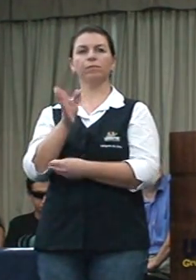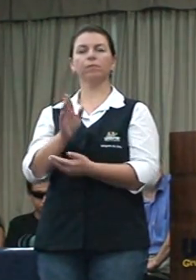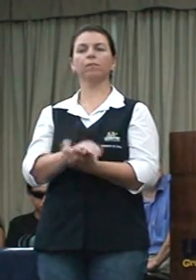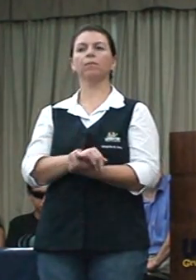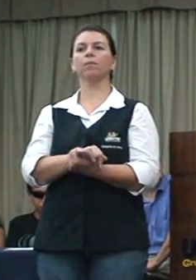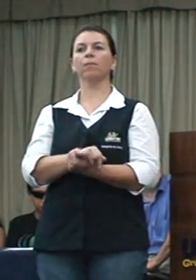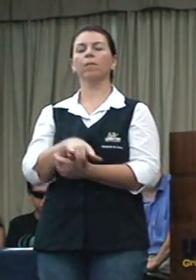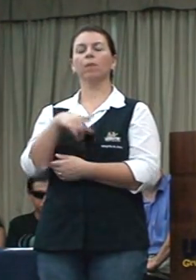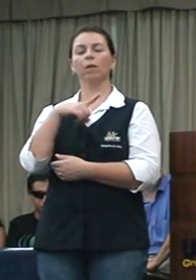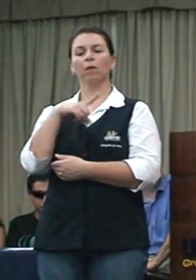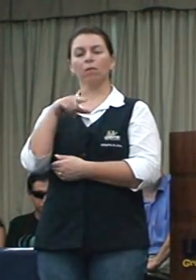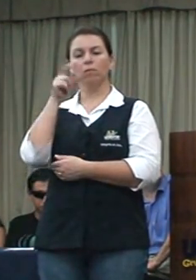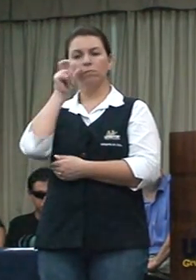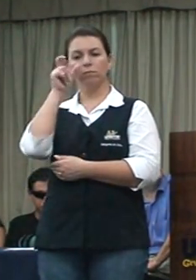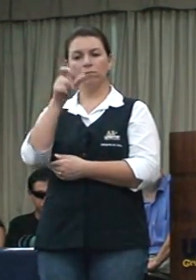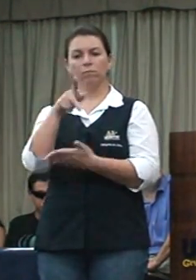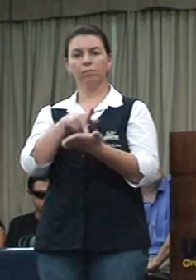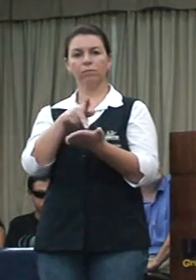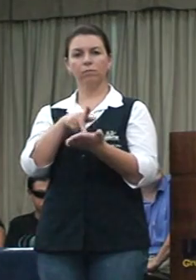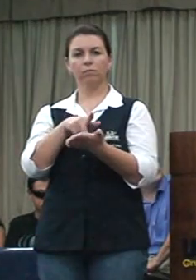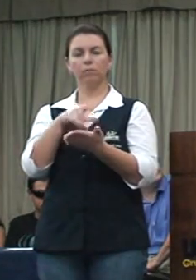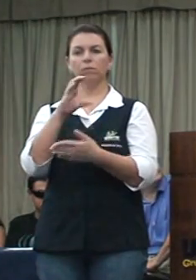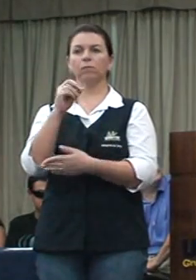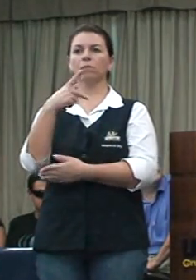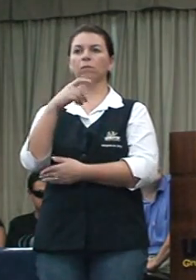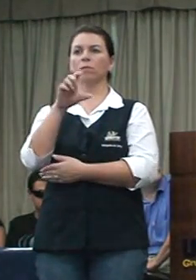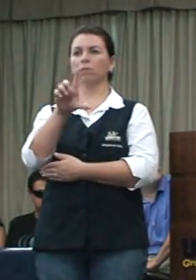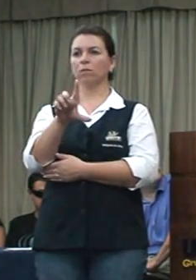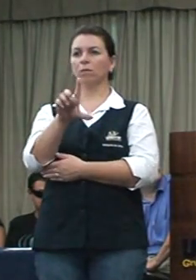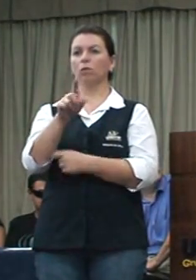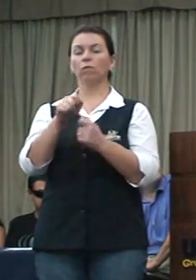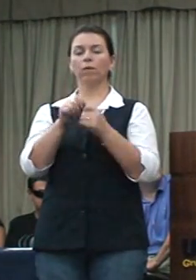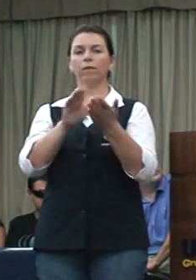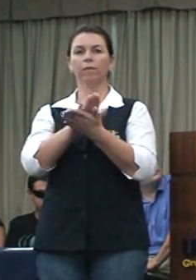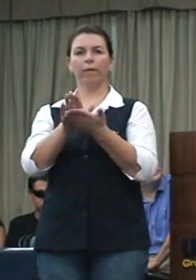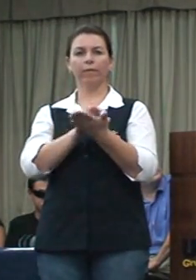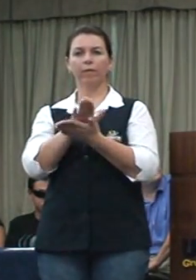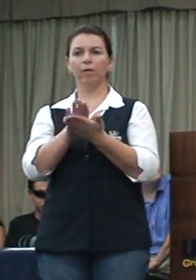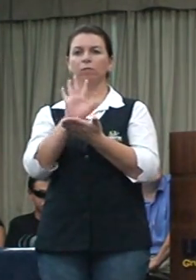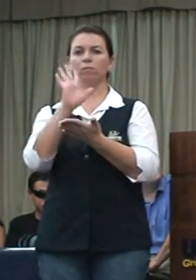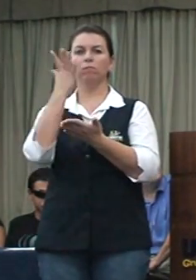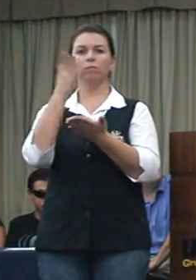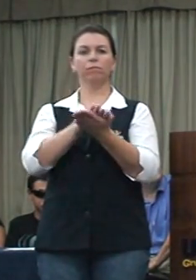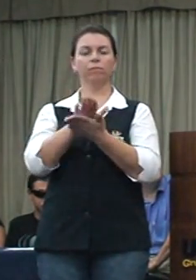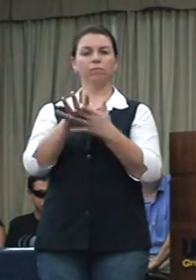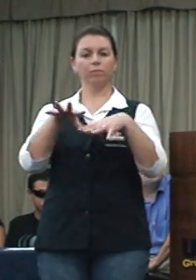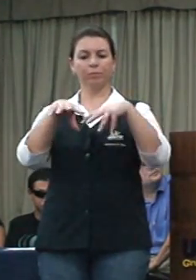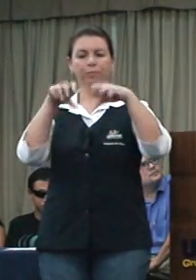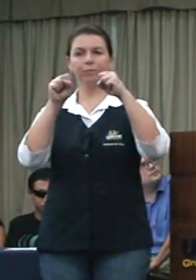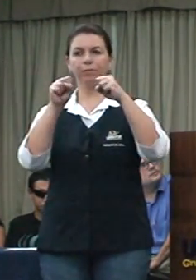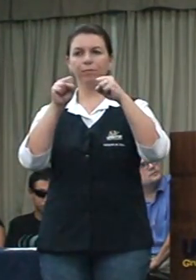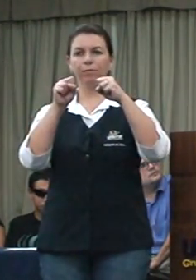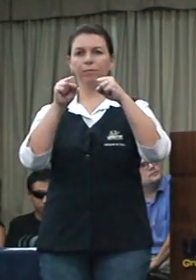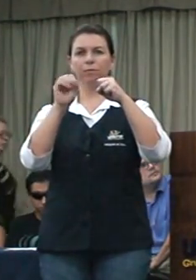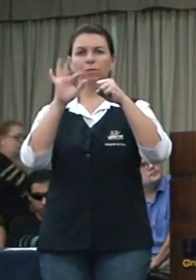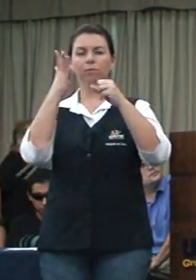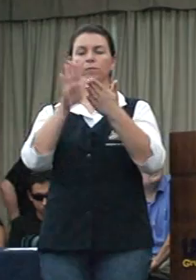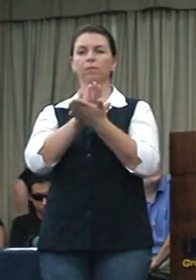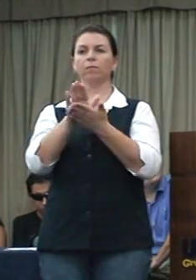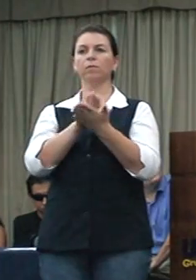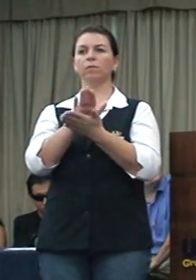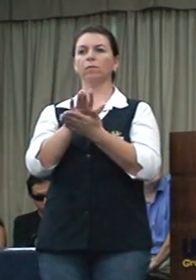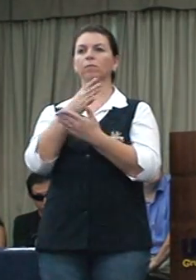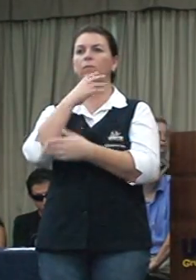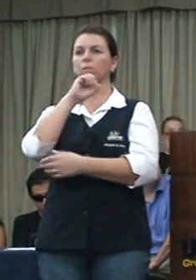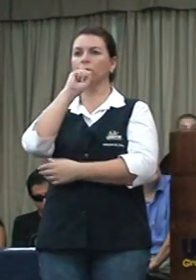existe um fato interessante, que a Coppel não indenizou os 341 dias do apagão. O pai, o Luciano, que